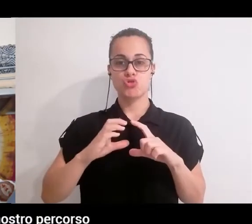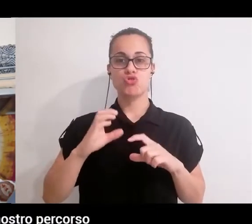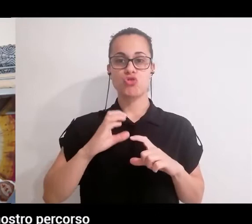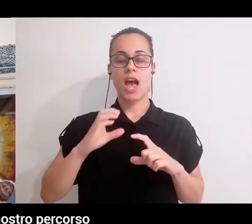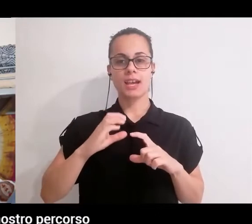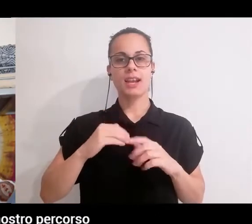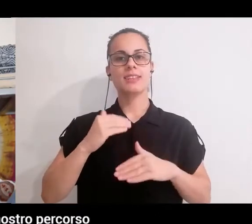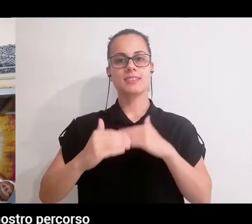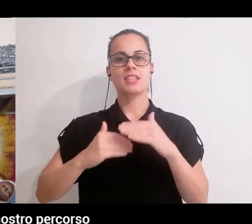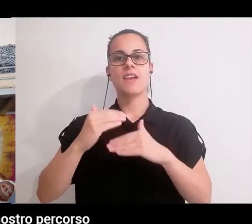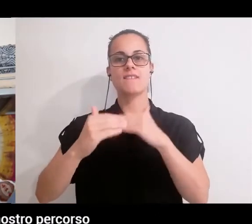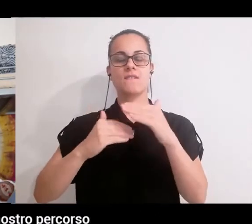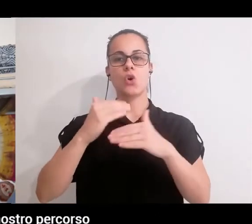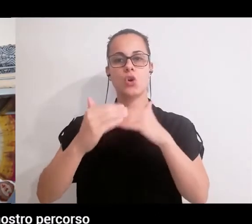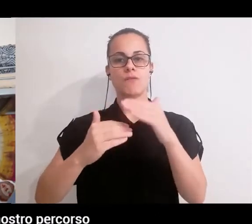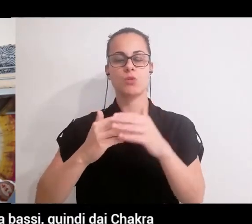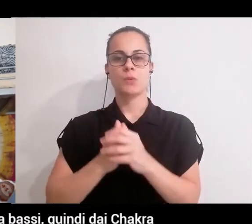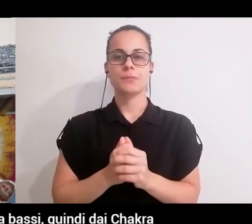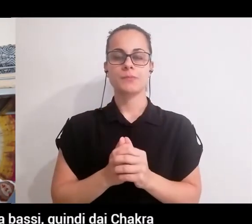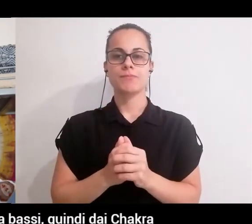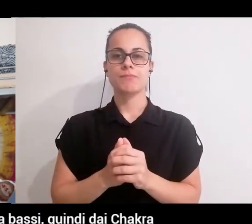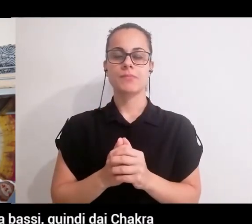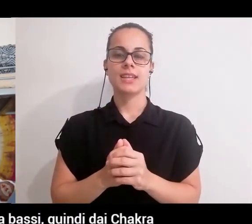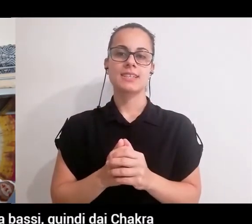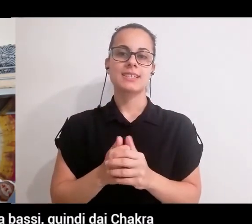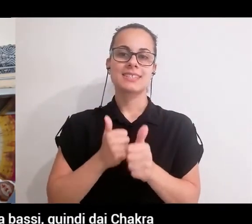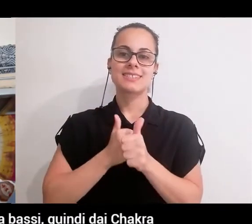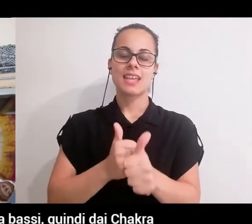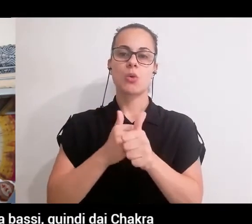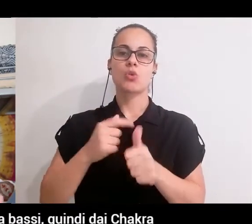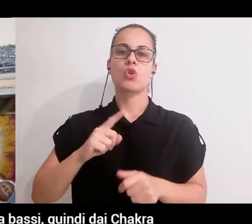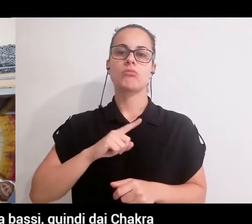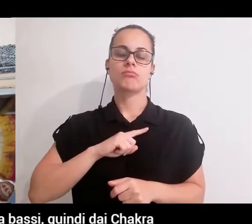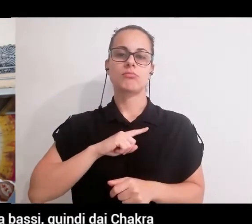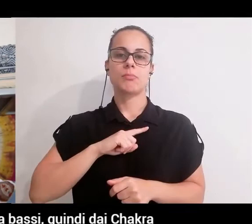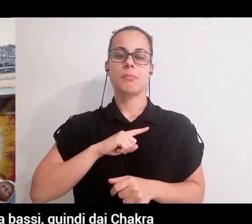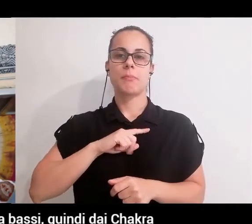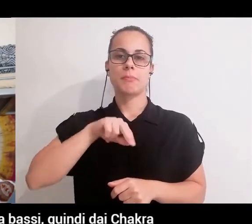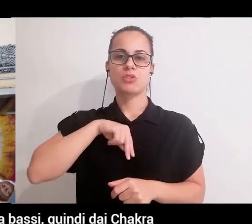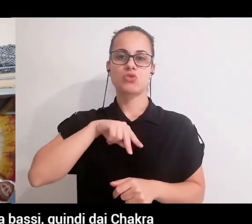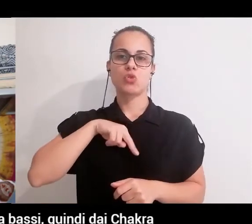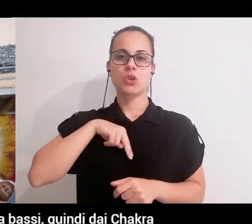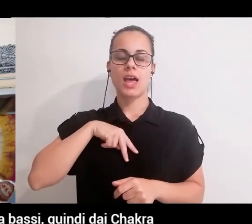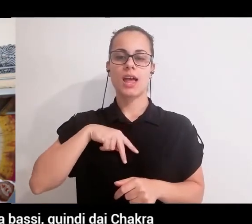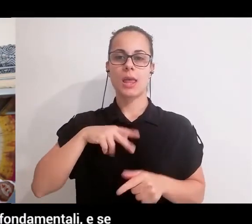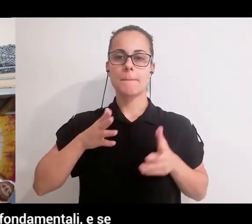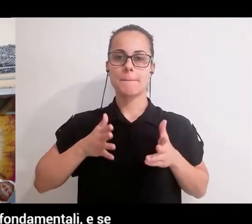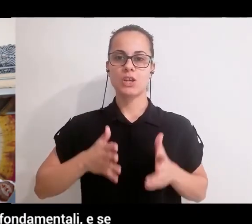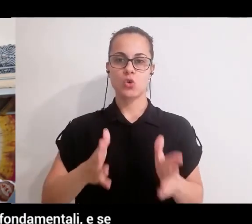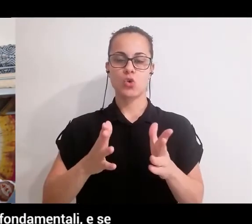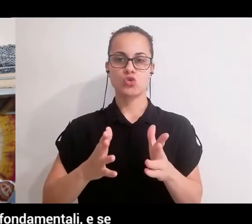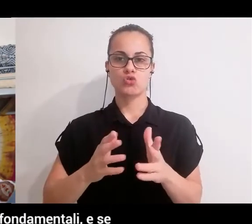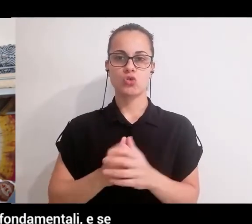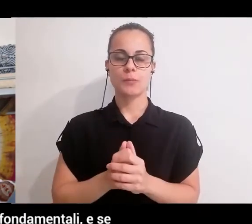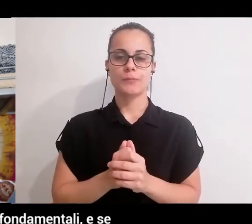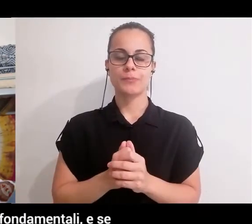dettagliato e proprio tutto il nostro percorso spirituale ci consente di partire dai chakra bassi, quindi dai chakra della radice,